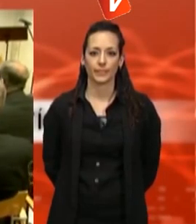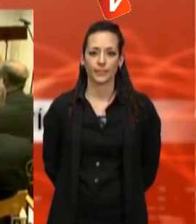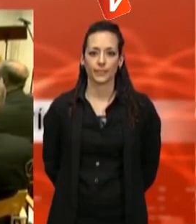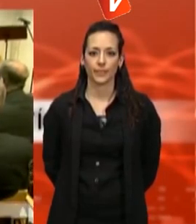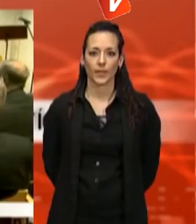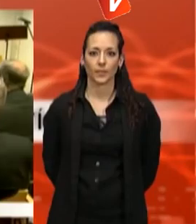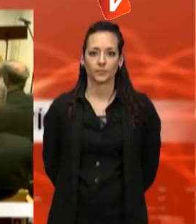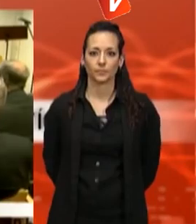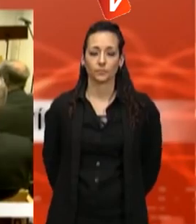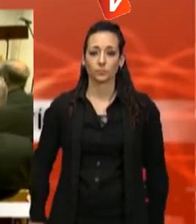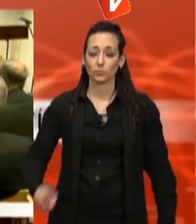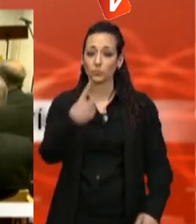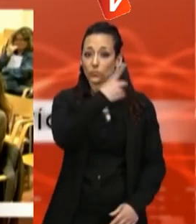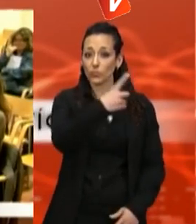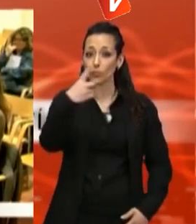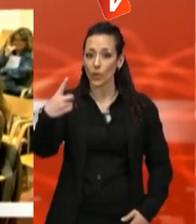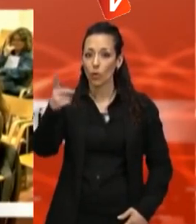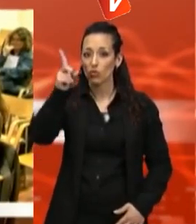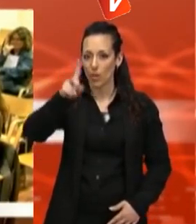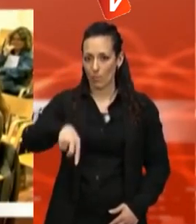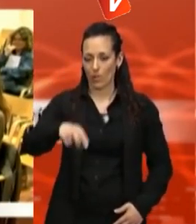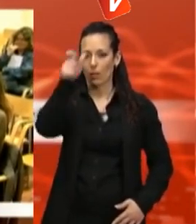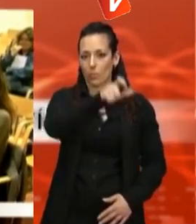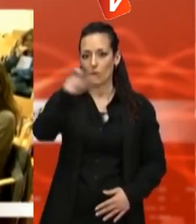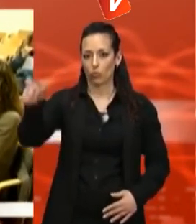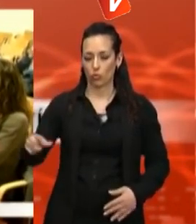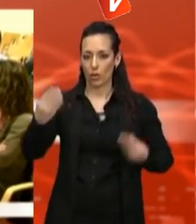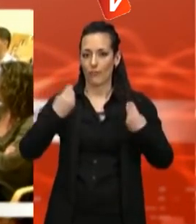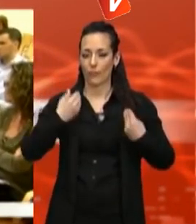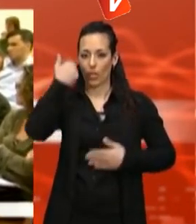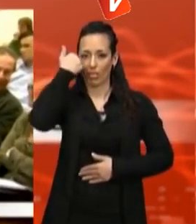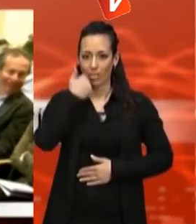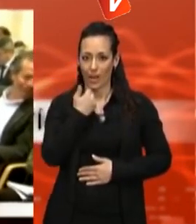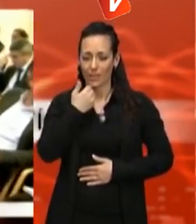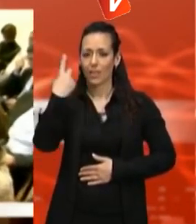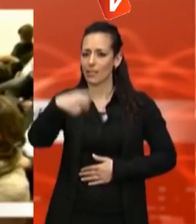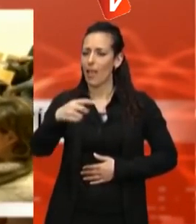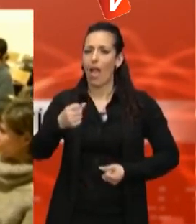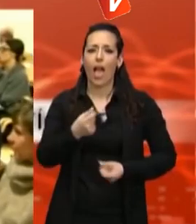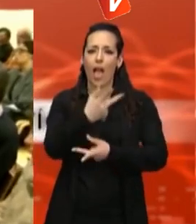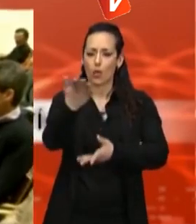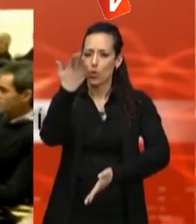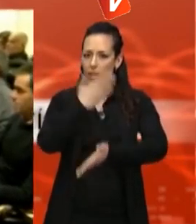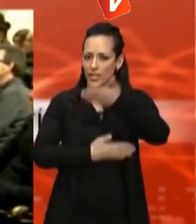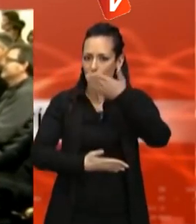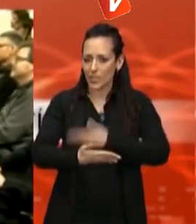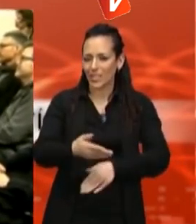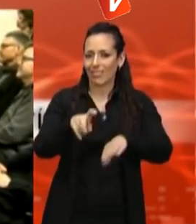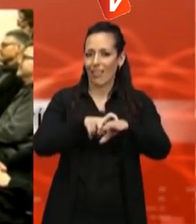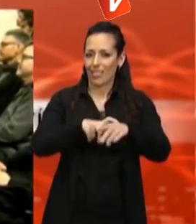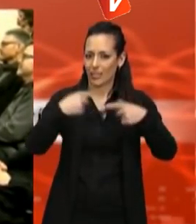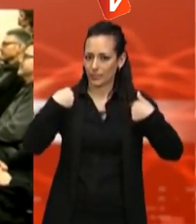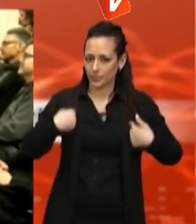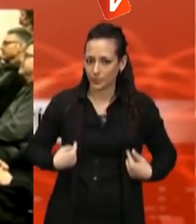Més d'11.000 terrassencs i terrassenques viuen amb algun tipus de discapacitat, física, sensorial, intel·lectual, malaltia mental